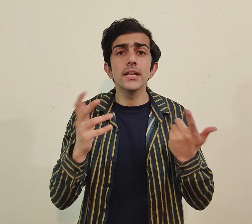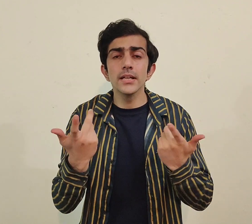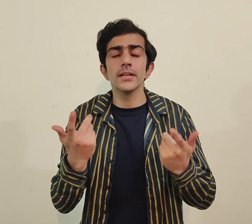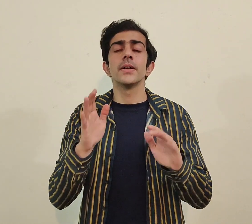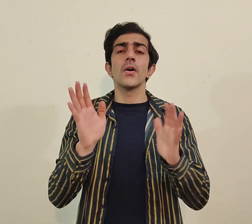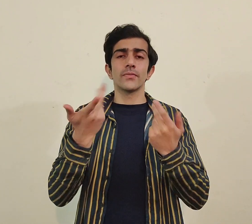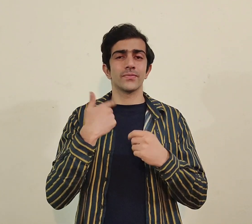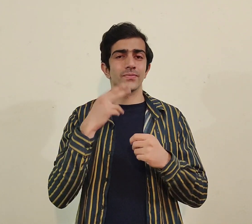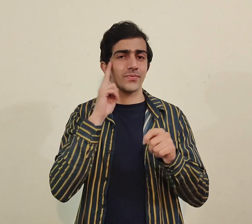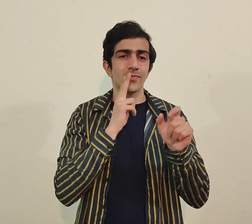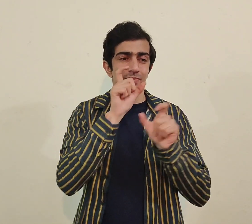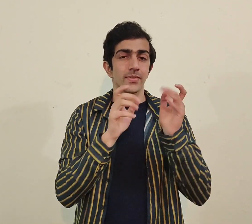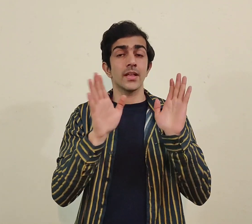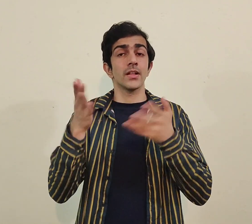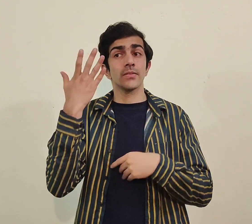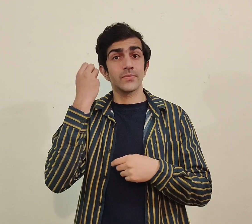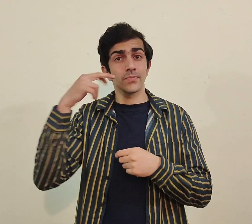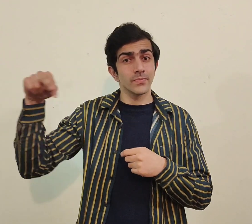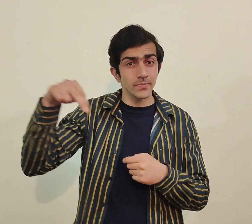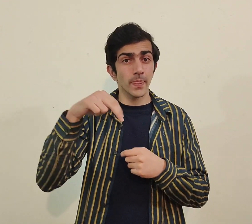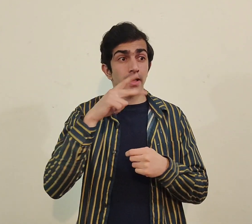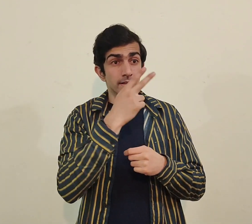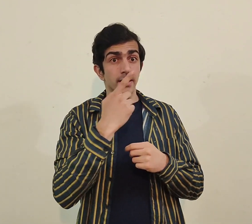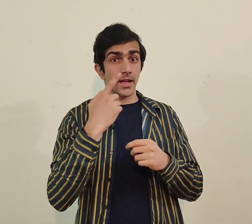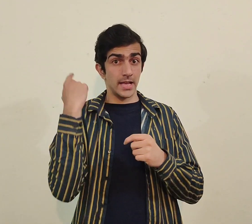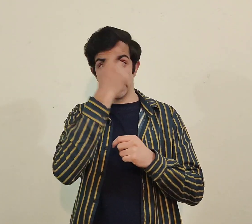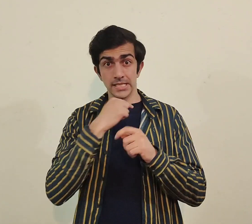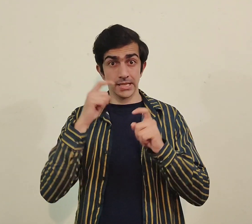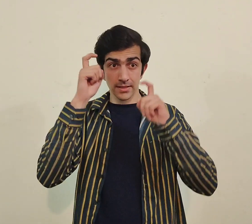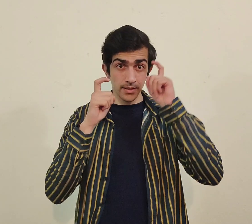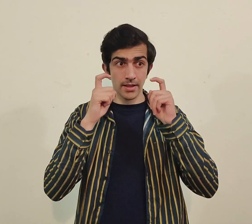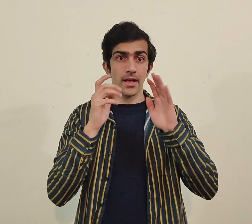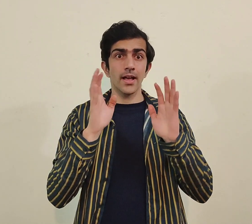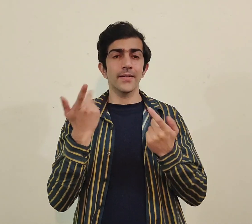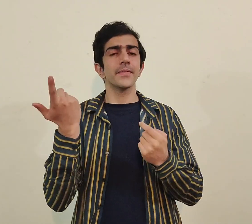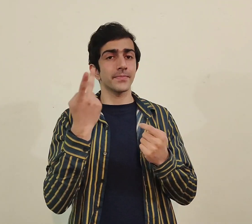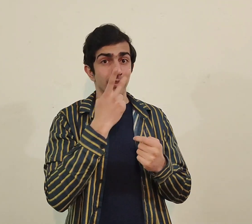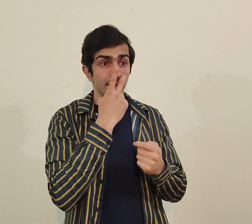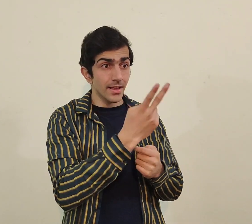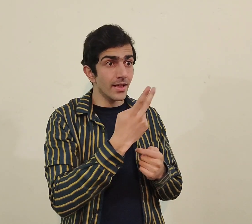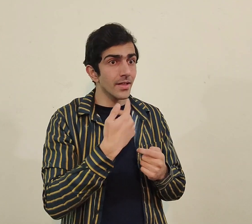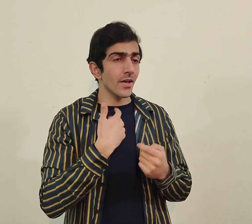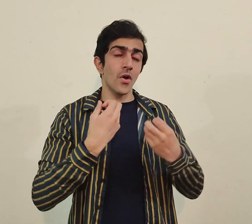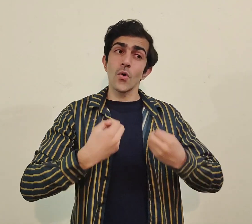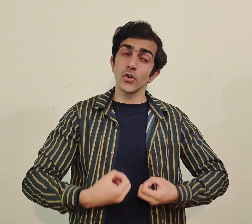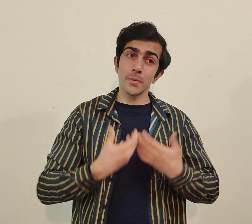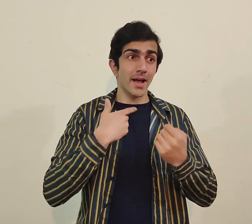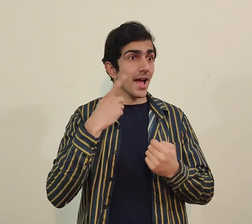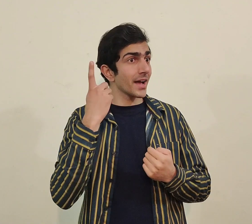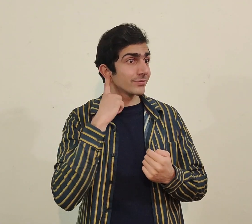proper true feelings کے ساتھ communicate نہیں کریں گے تو وہ اچھا نہیں لگے گا کہ کوئی hearing person آتا ہے اور communicate کرتا ہے کہ